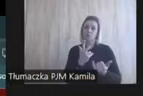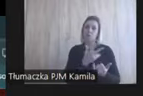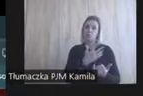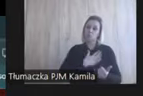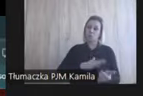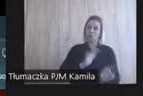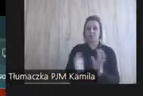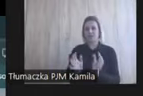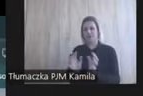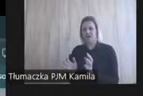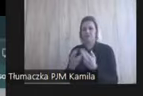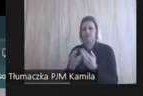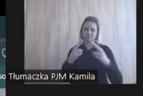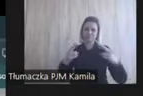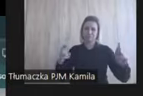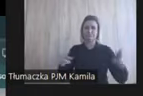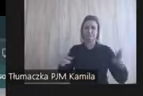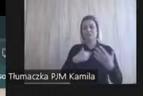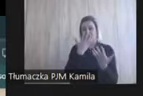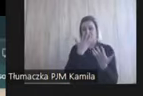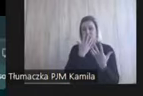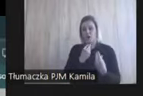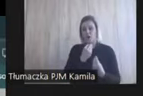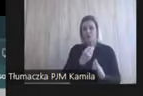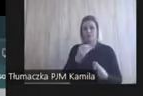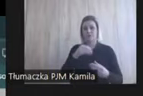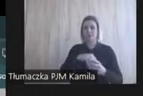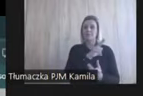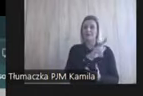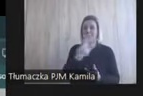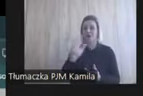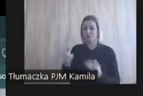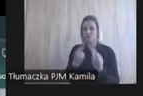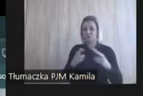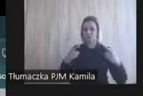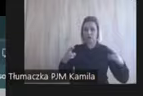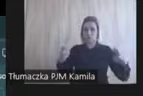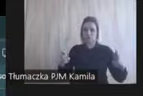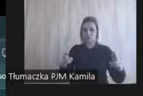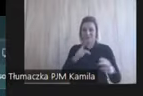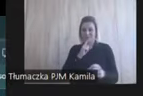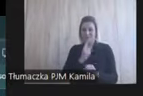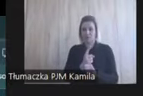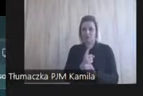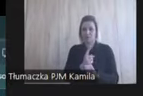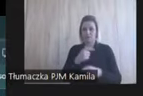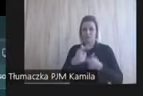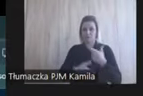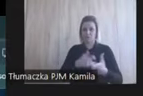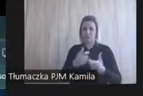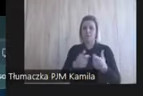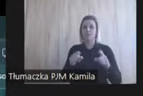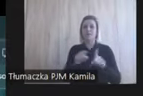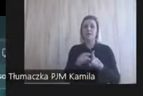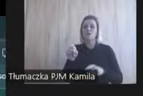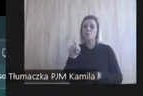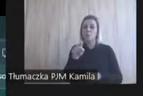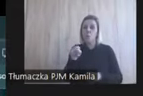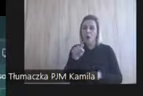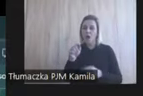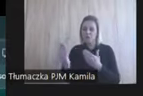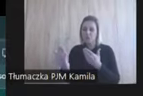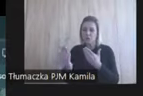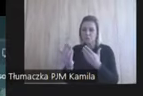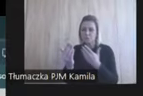I tak wygląda, tak jak mówię, każdy przedmiot, który żeśmy postanowili tutaj. Tutaj też tym kółeczkiem zbliżymy się, no to